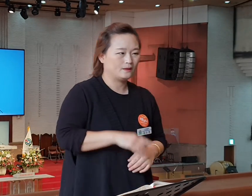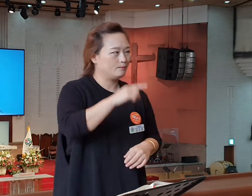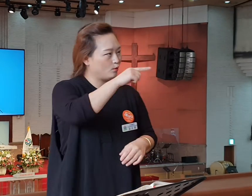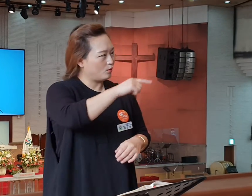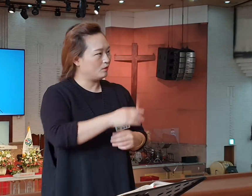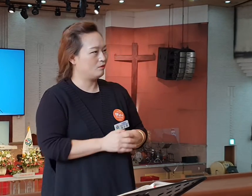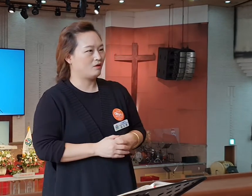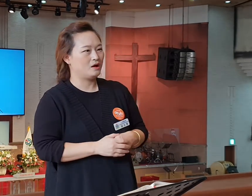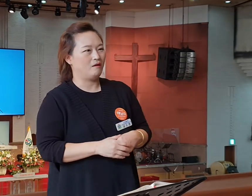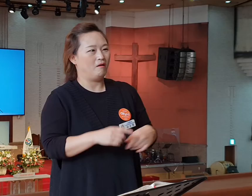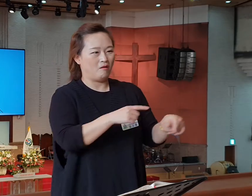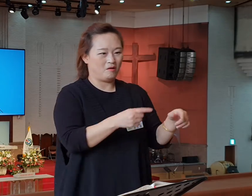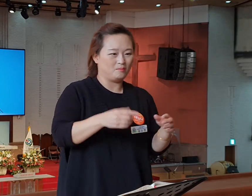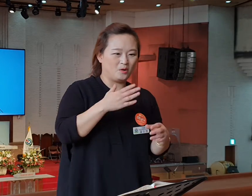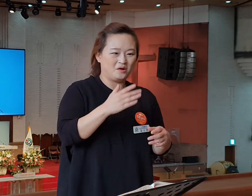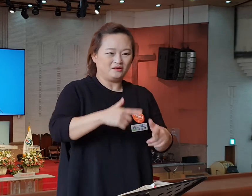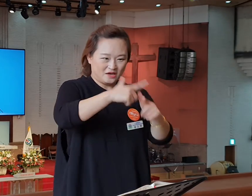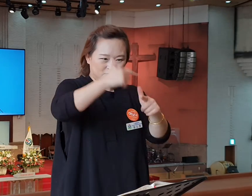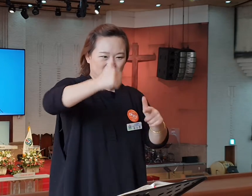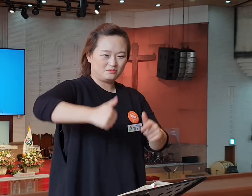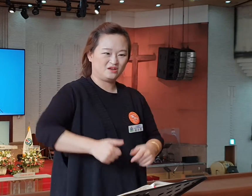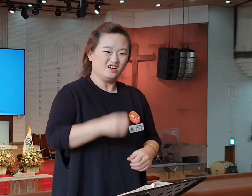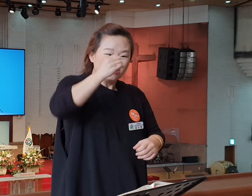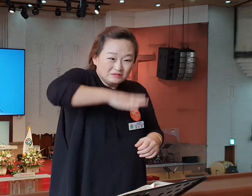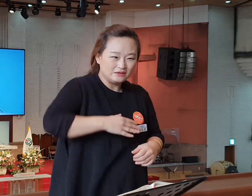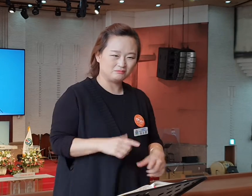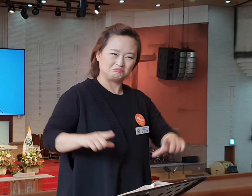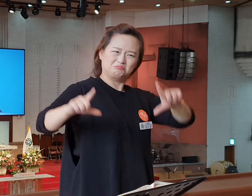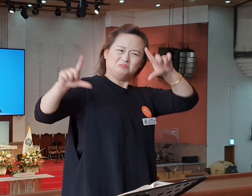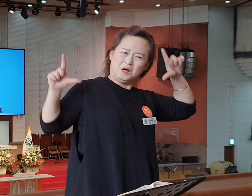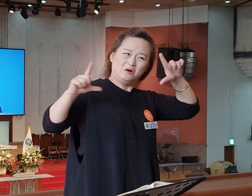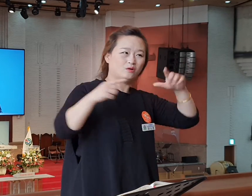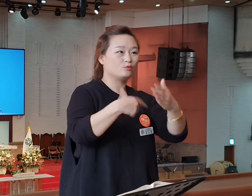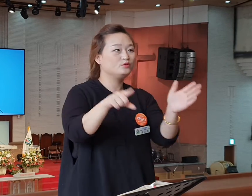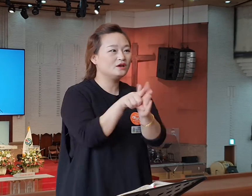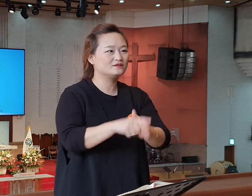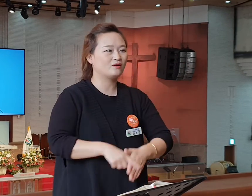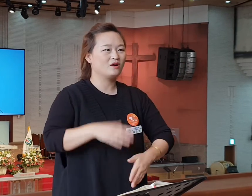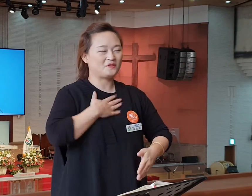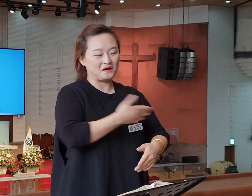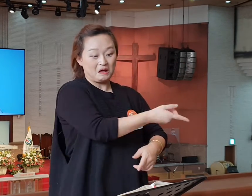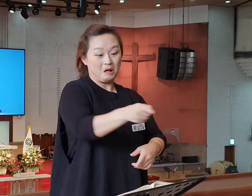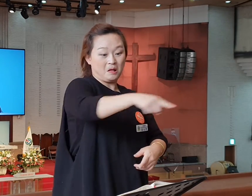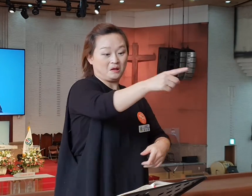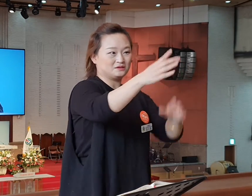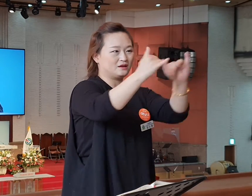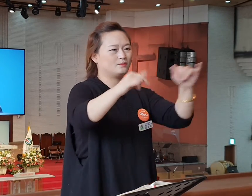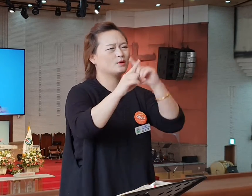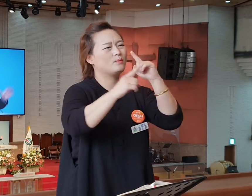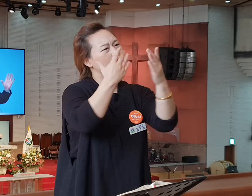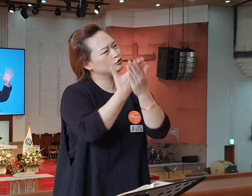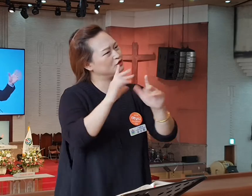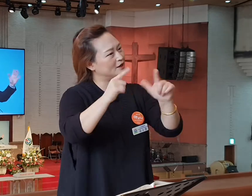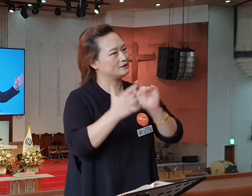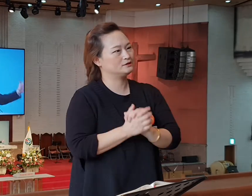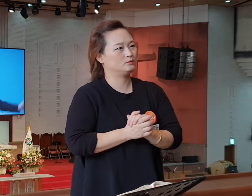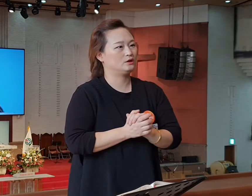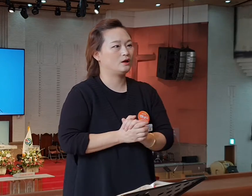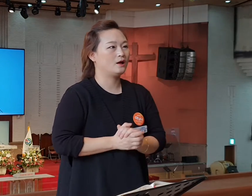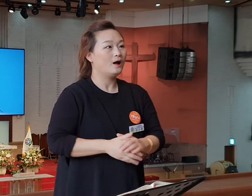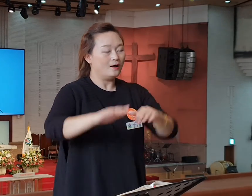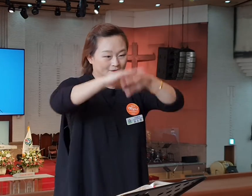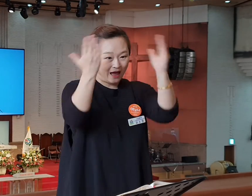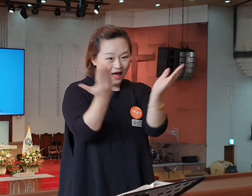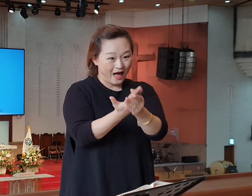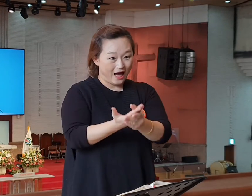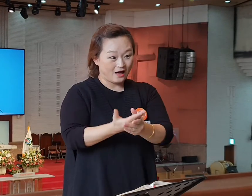일곱 초대 사이를 다니시는 분이라고 말하는 거 아니에요. 일곱 편지를 보내면서 자기를 설명하실 때 소개하실 때마다 다 각각 다른